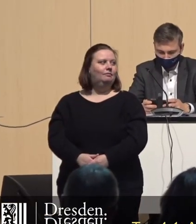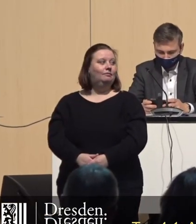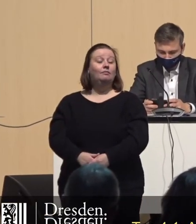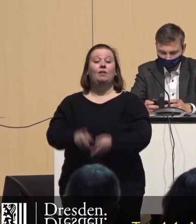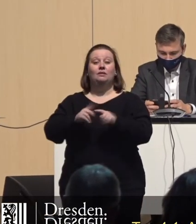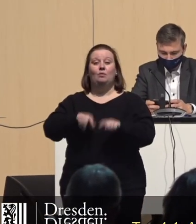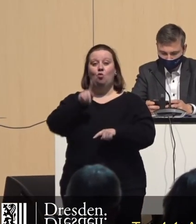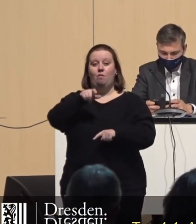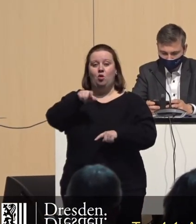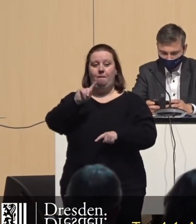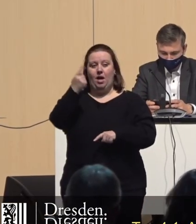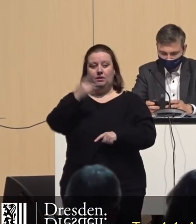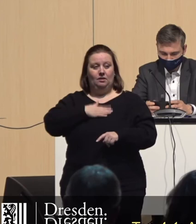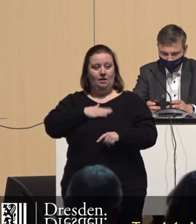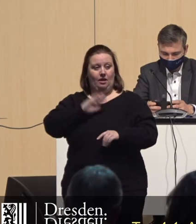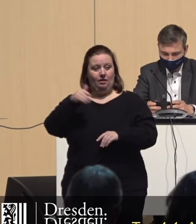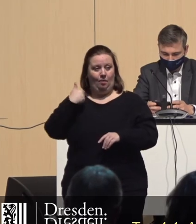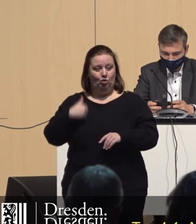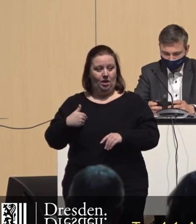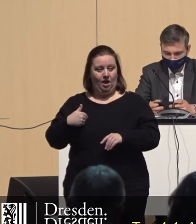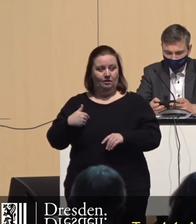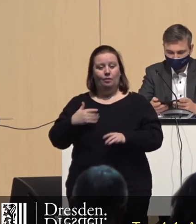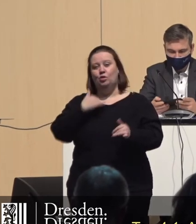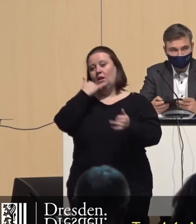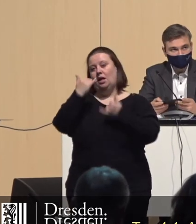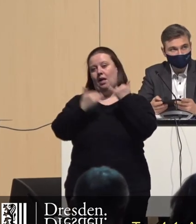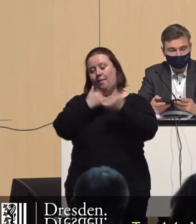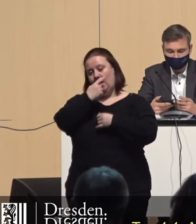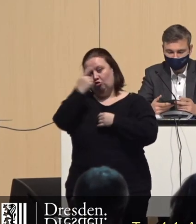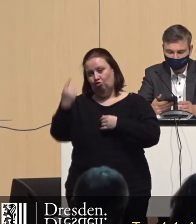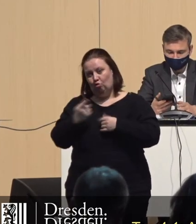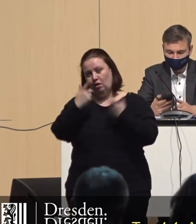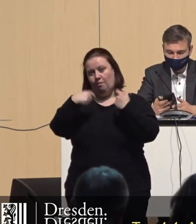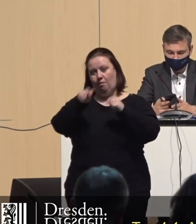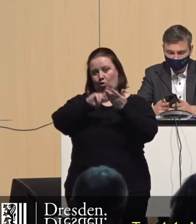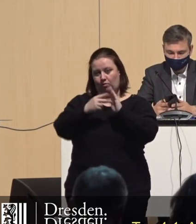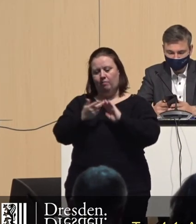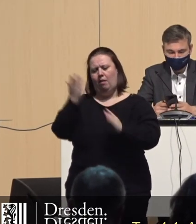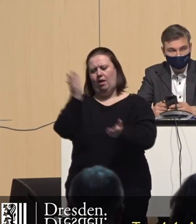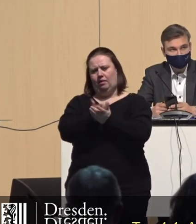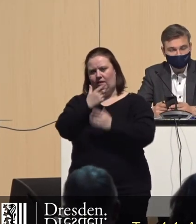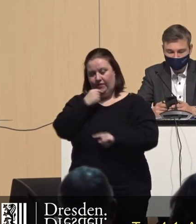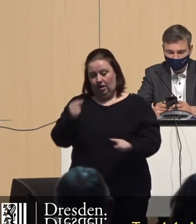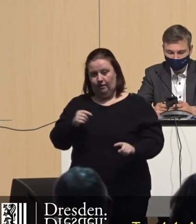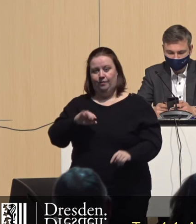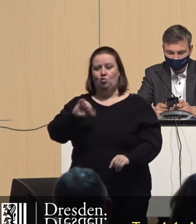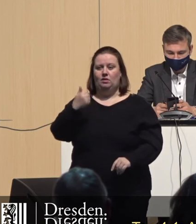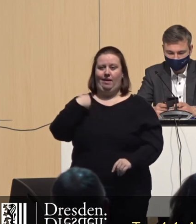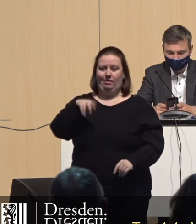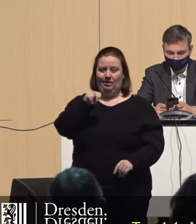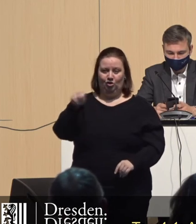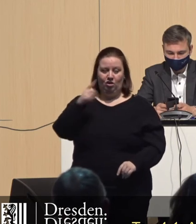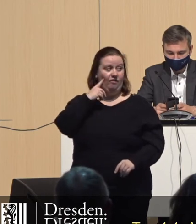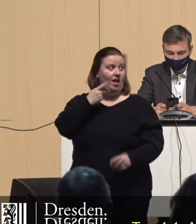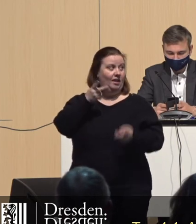Sehr geehrter Herr Bürgermeister, sehr geehrte Damen und Herren, da wollen wir die Märchenstunde über Bebauungspläne mal beenden. Erstens, Herr Nitsche, wenn Sie